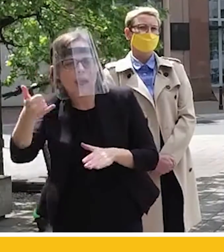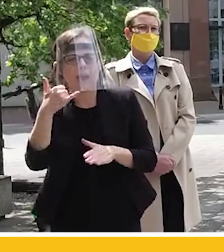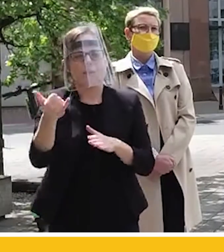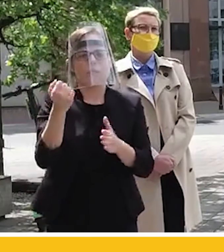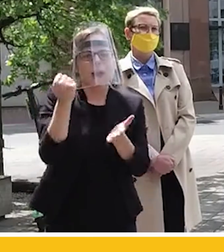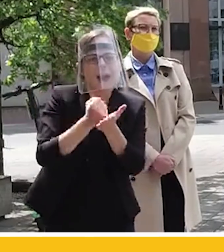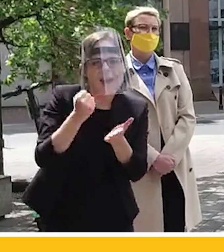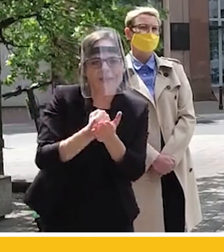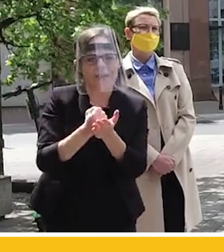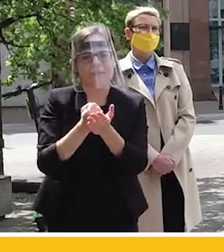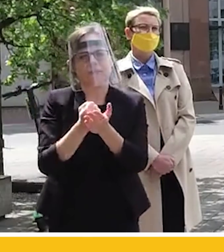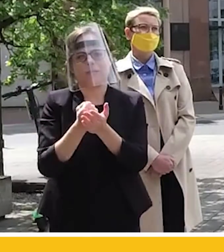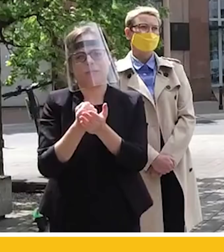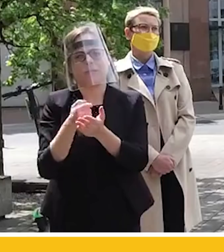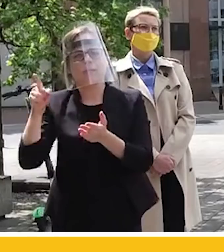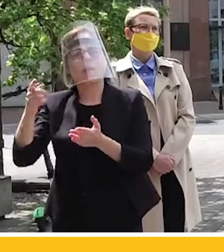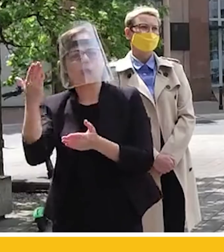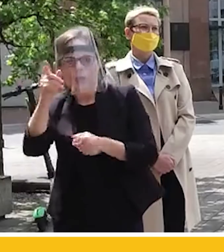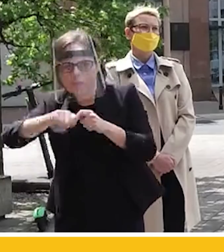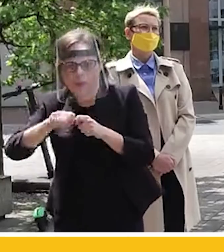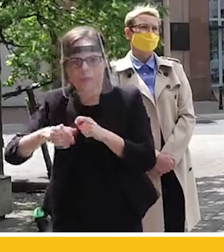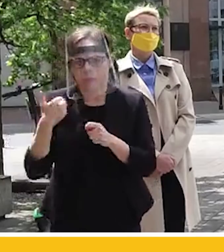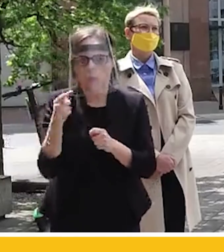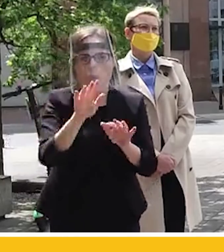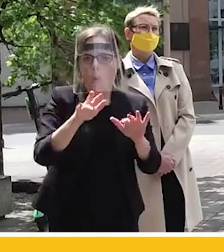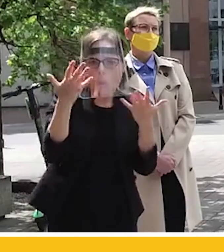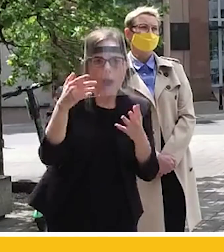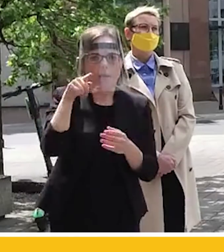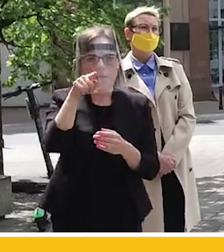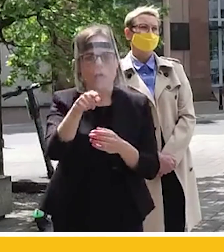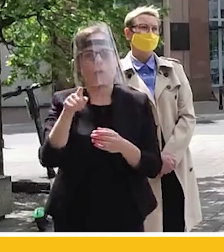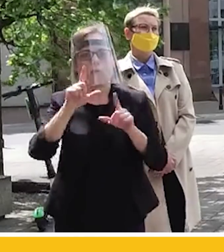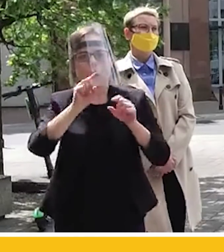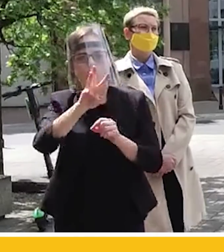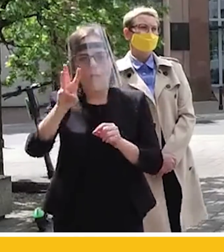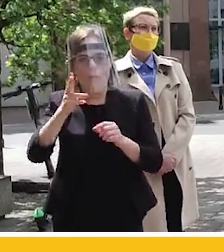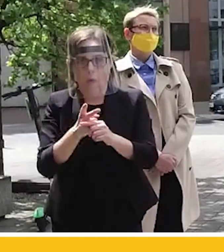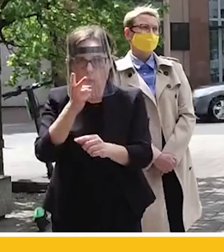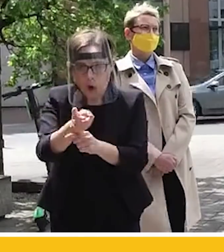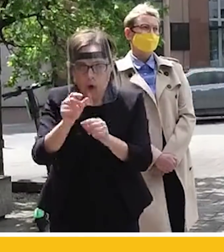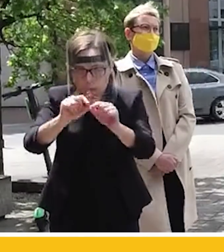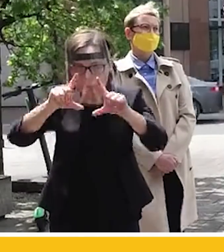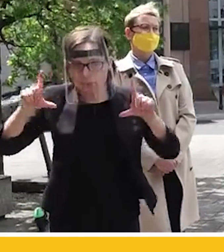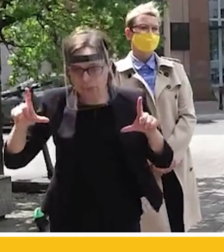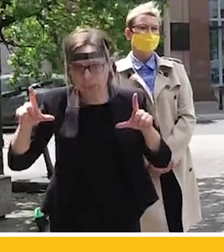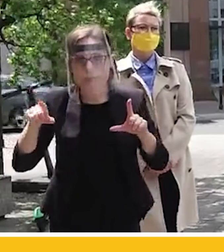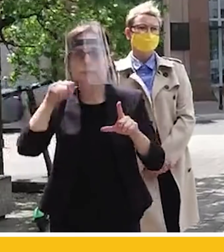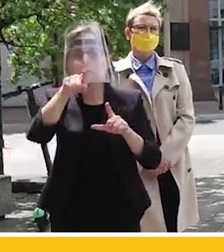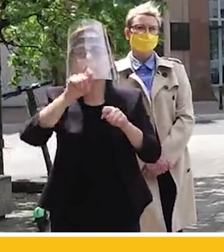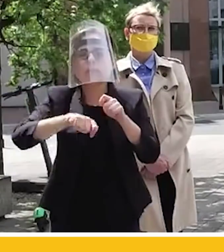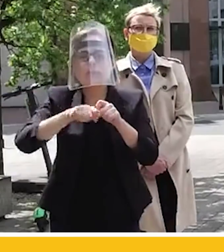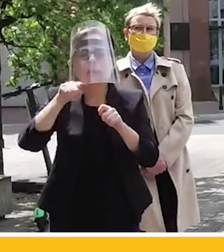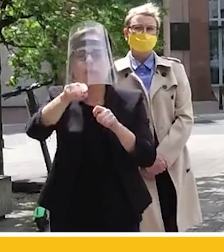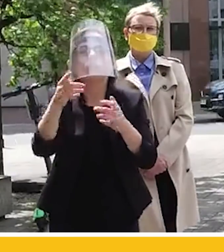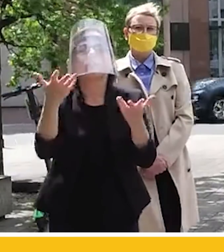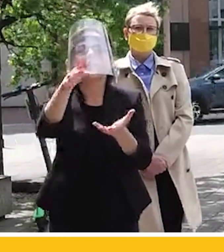Bardzo łatwo wchodząc na ten portal jest się lokalizowanym, później wybiera się kategorię pomocy, konkretnie jakiej pomocy